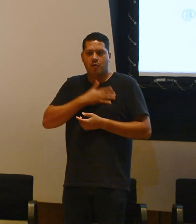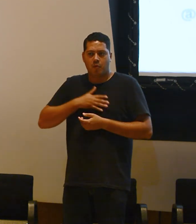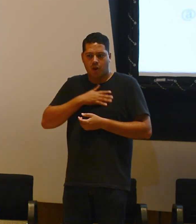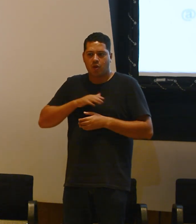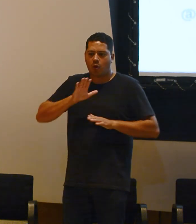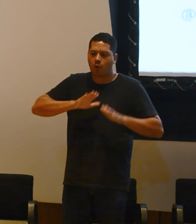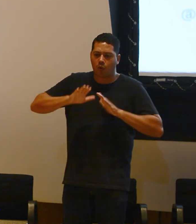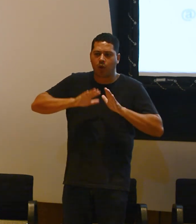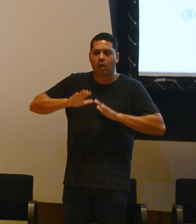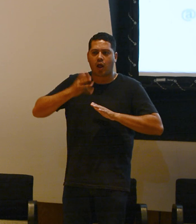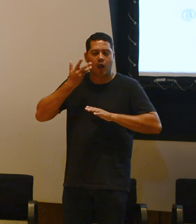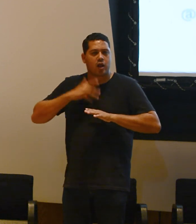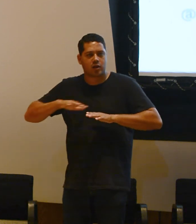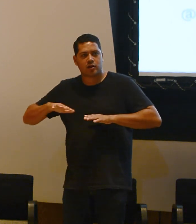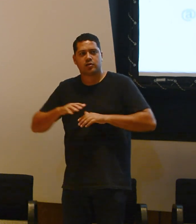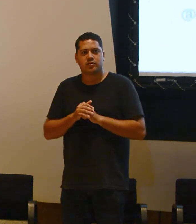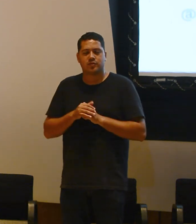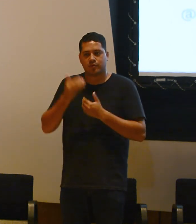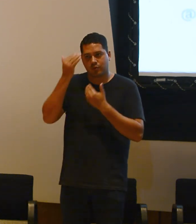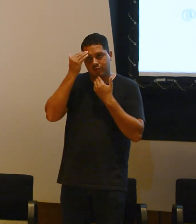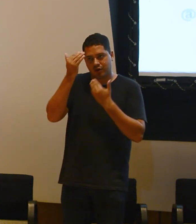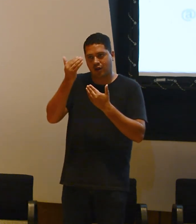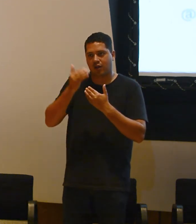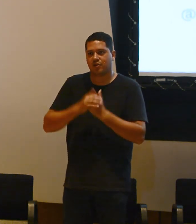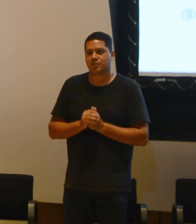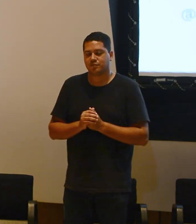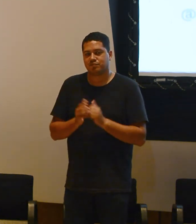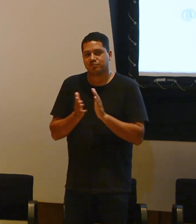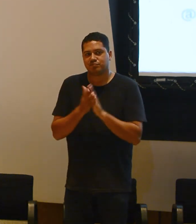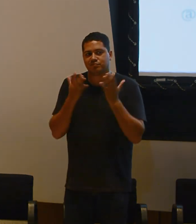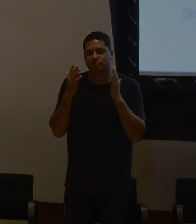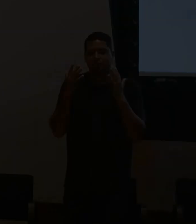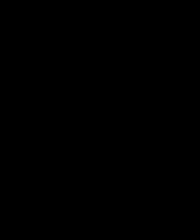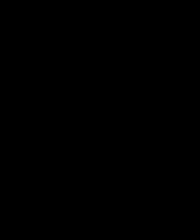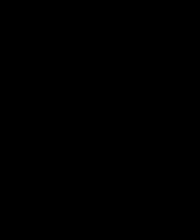é uma das coisas que a gente mais gosta de fazer. Muito obrigada. Obrigada. Obrigada.